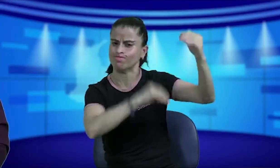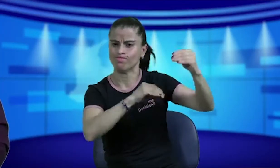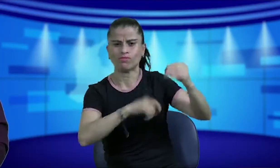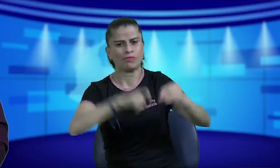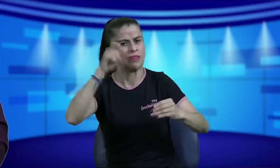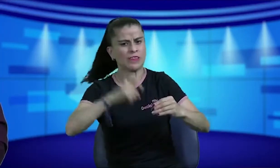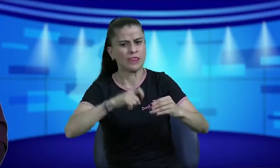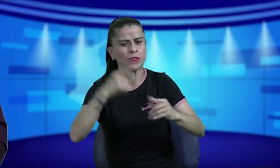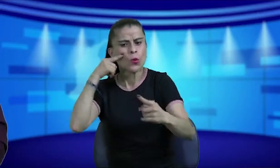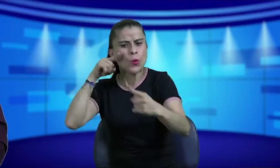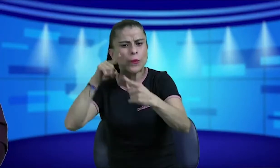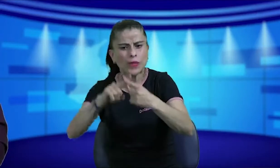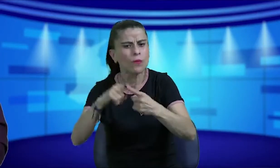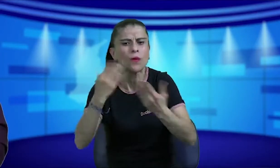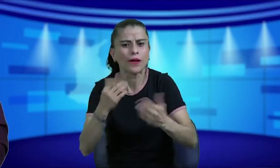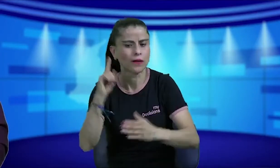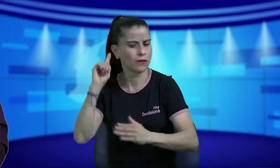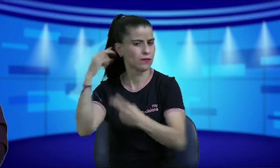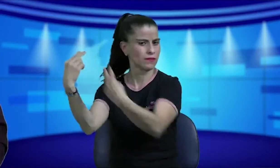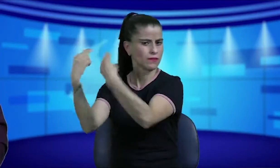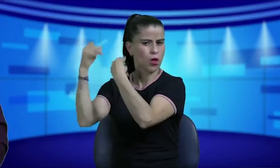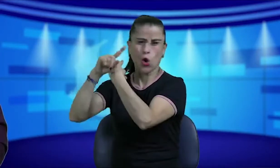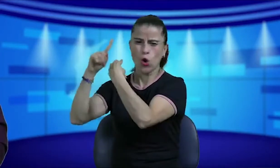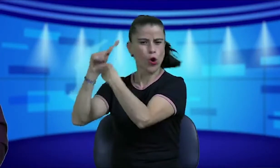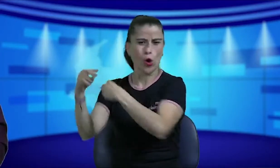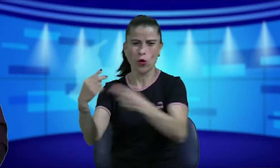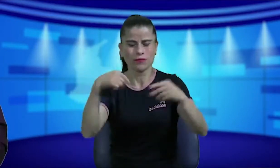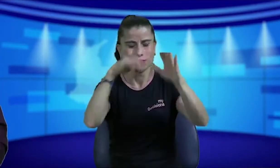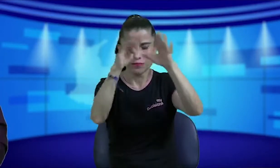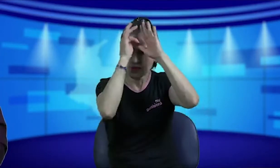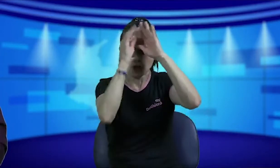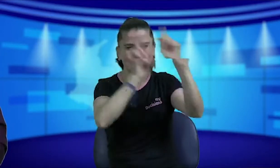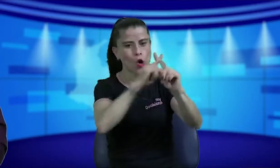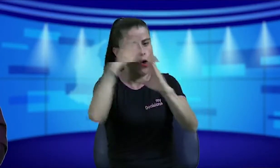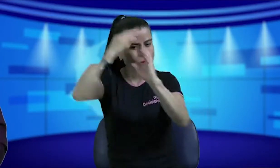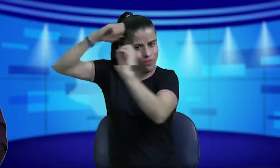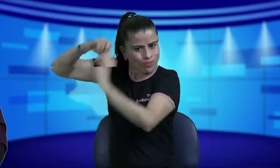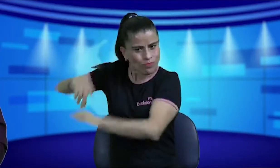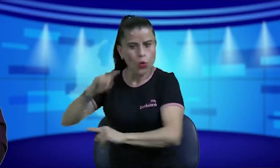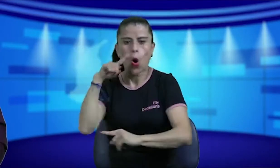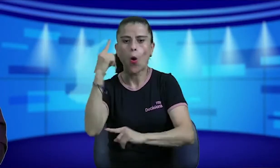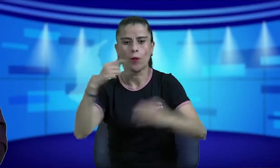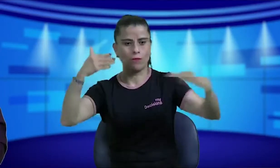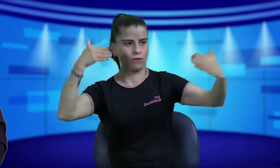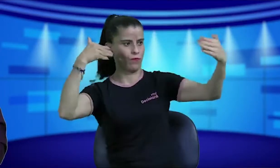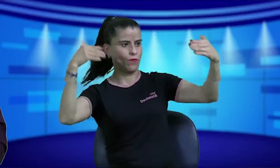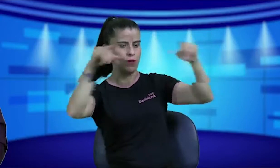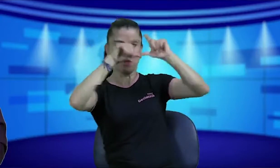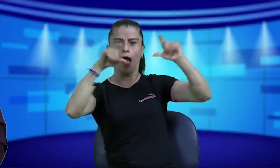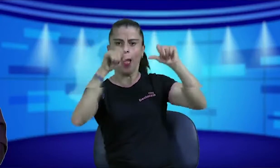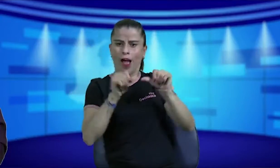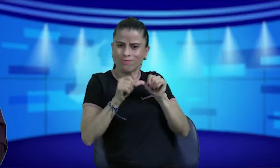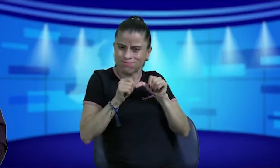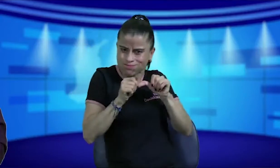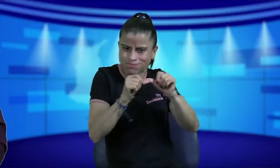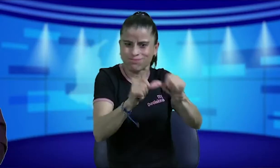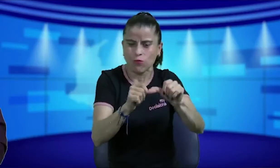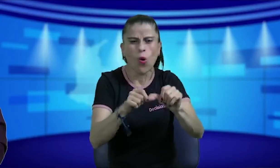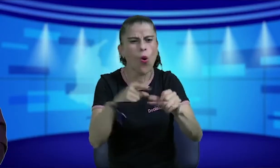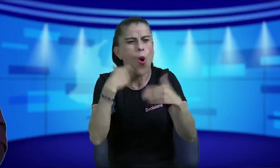entonces dimos esta información que no estamos de acuerdo con esto que no tengan en este enfoque clínico que pues bueno hay